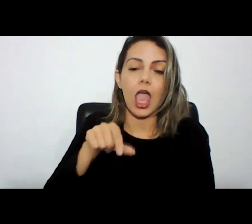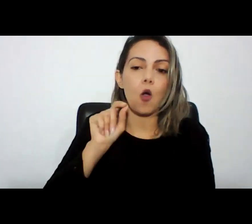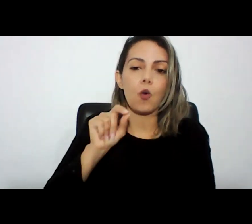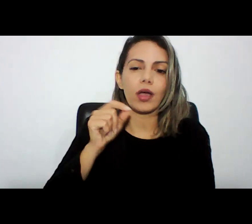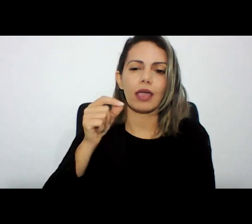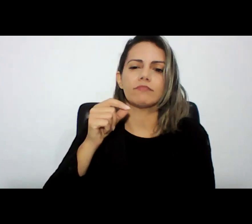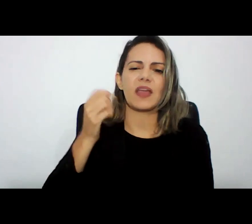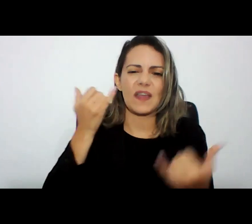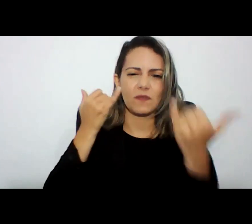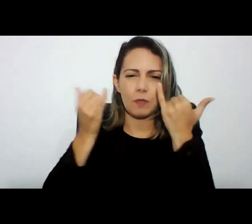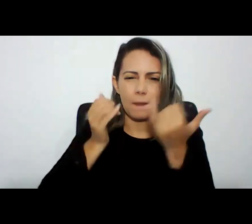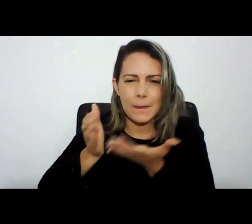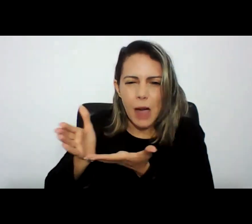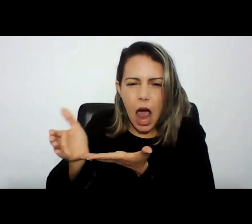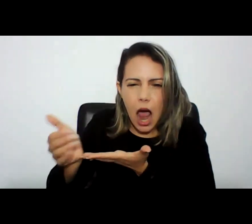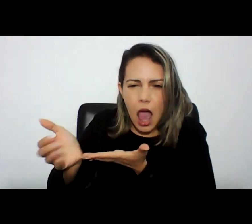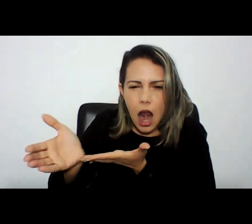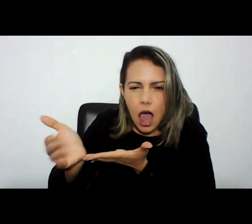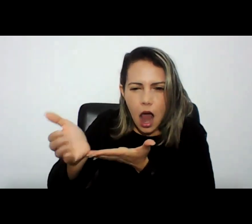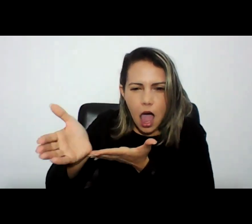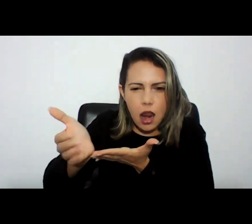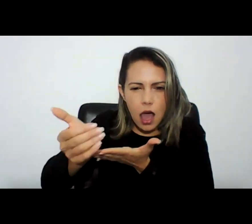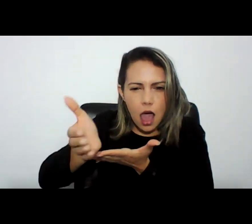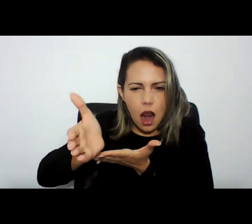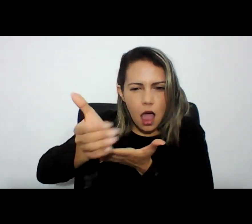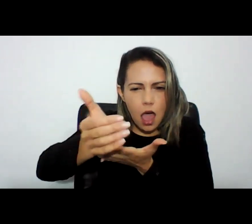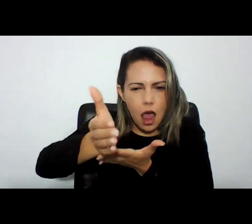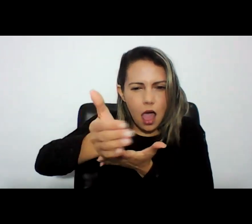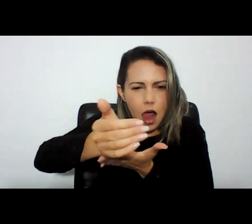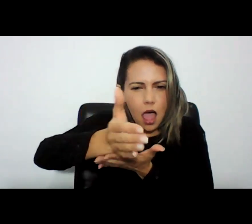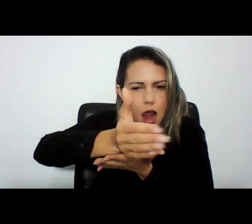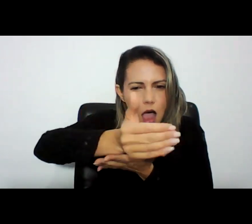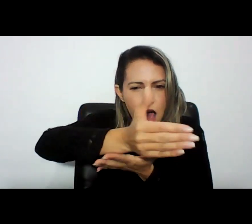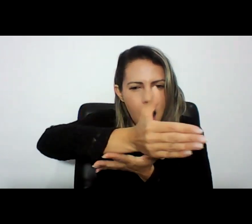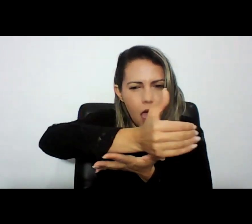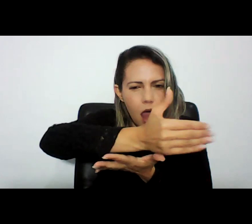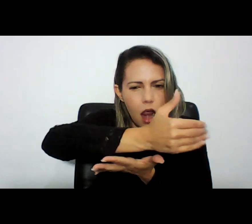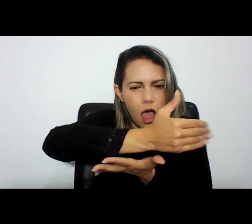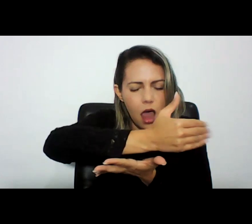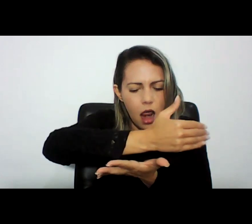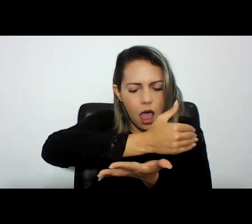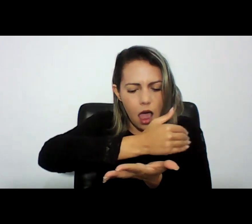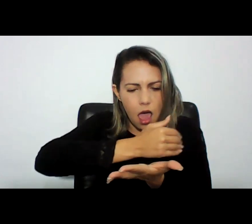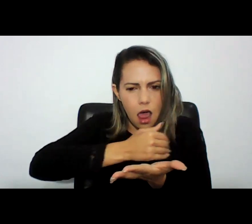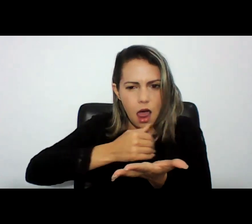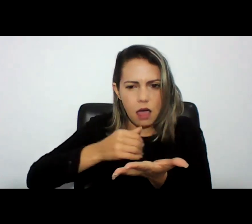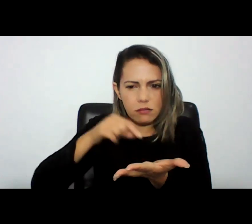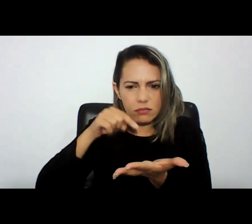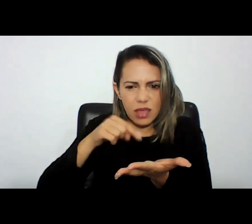coleta grandiosa de dados que na verdade não eram nem dados